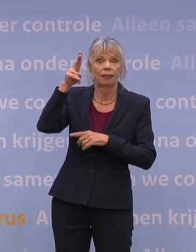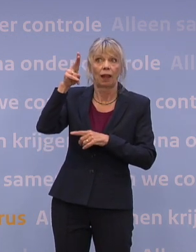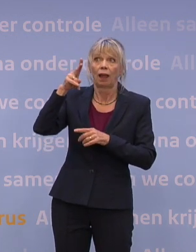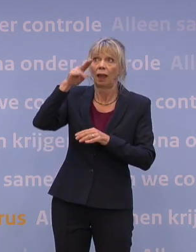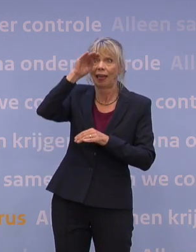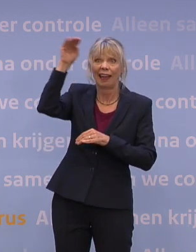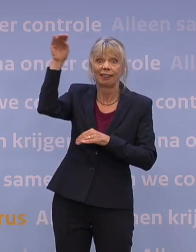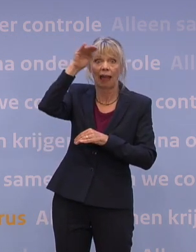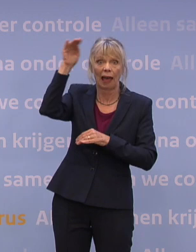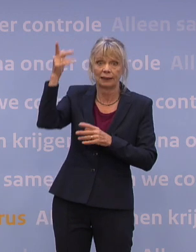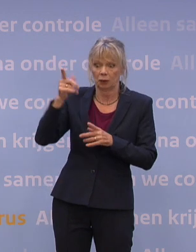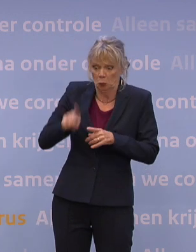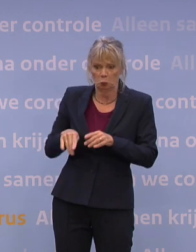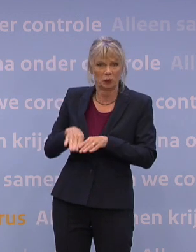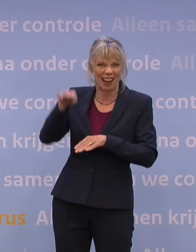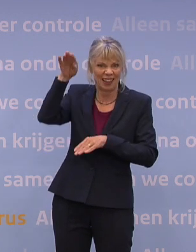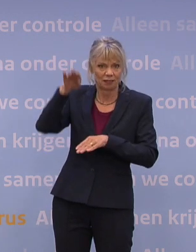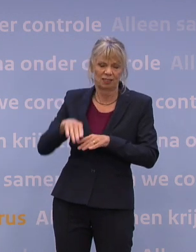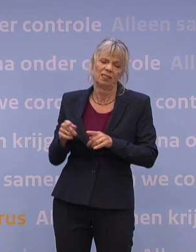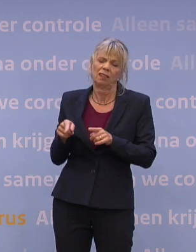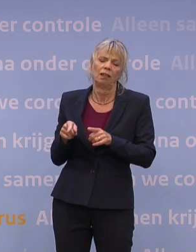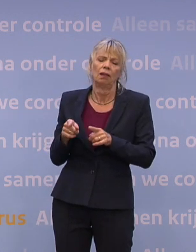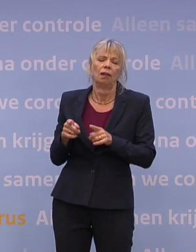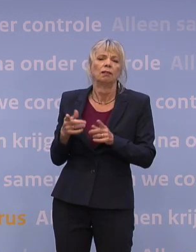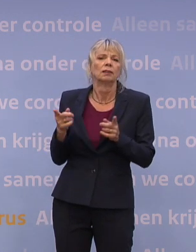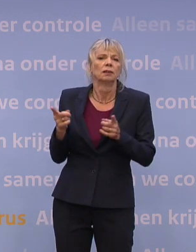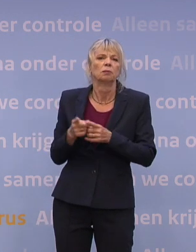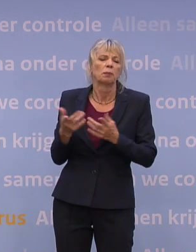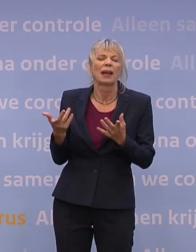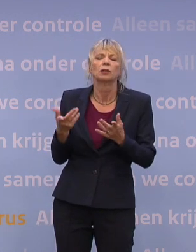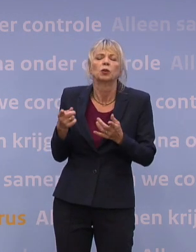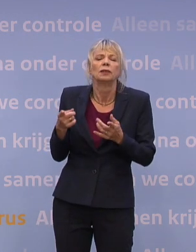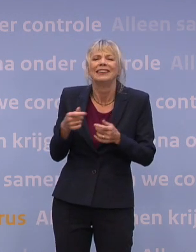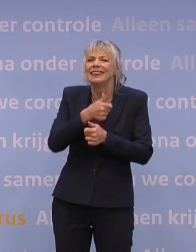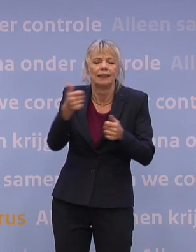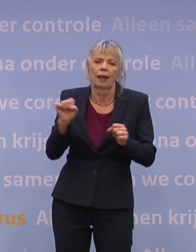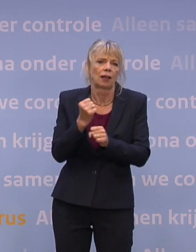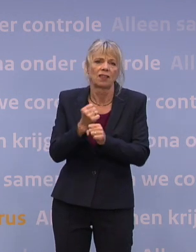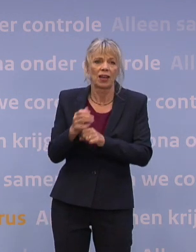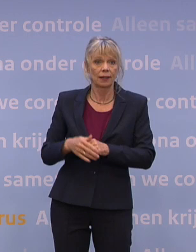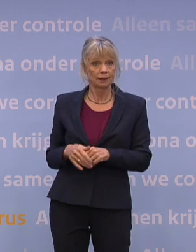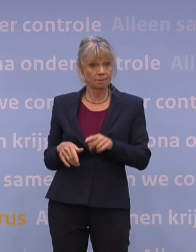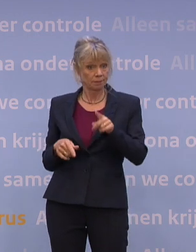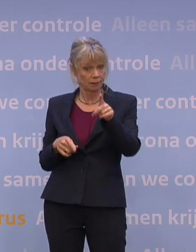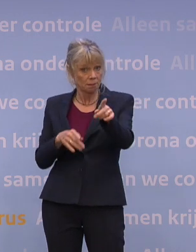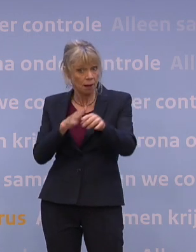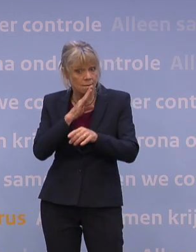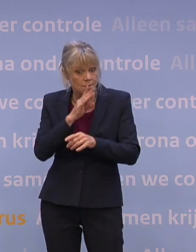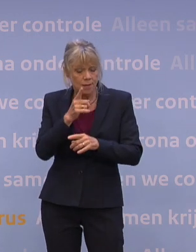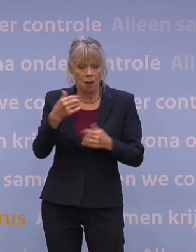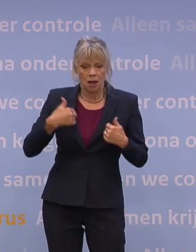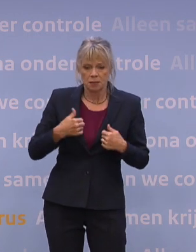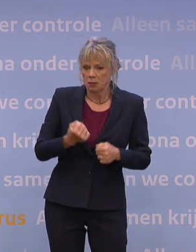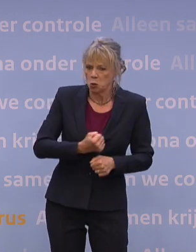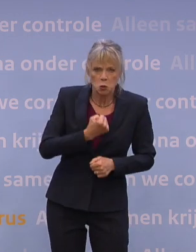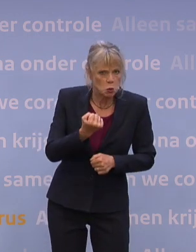liftcapaciteit is al een hele grote beperker in heel veel kantoren van hoeveel mensen daar kunnen werken. Maar als mensen niet durven, bijvoorbeeld omdat ze nog niet gevaccineerd zijn omdat ze nog wat angstig